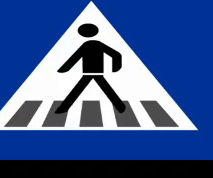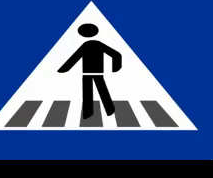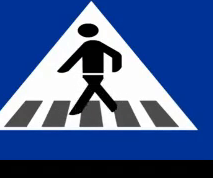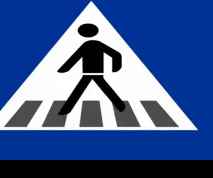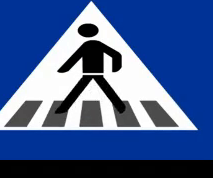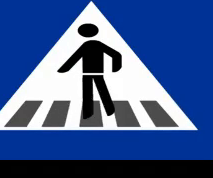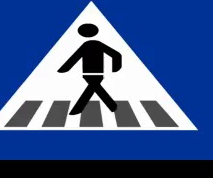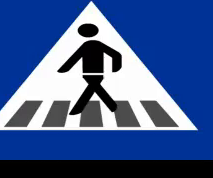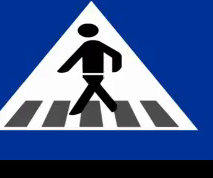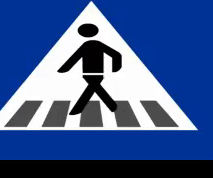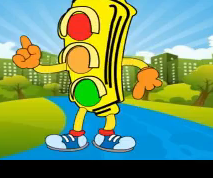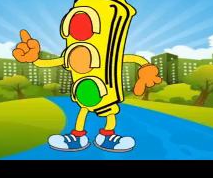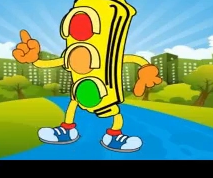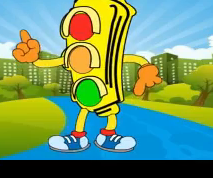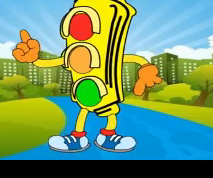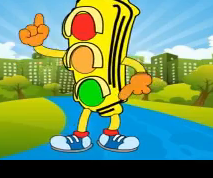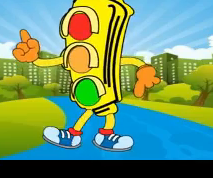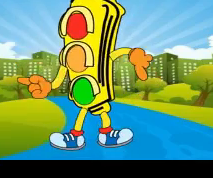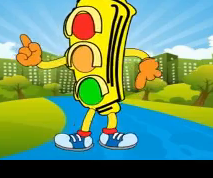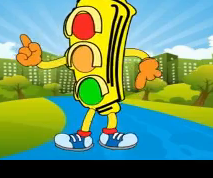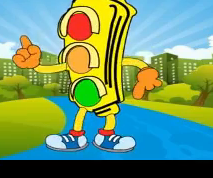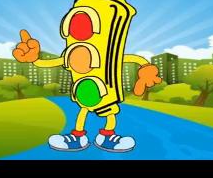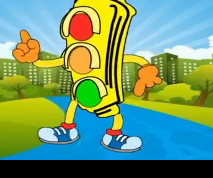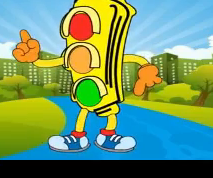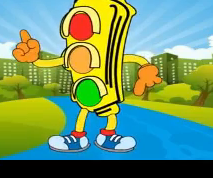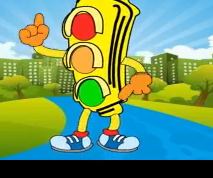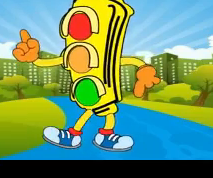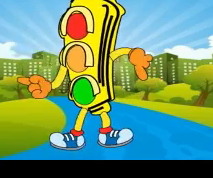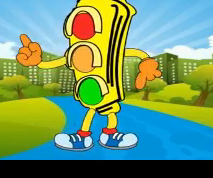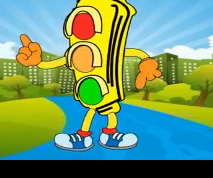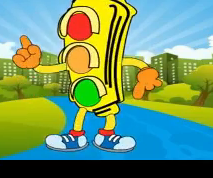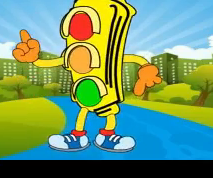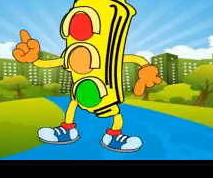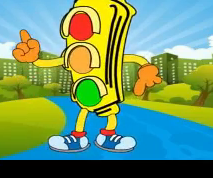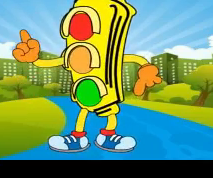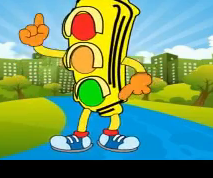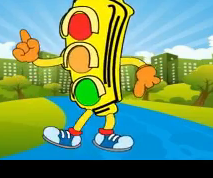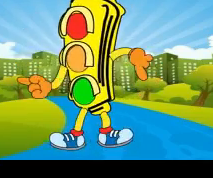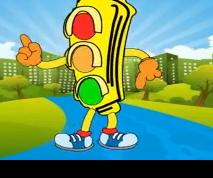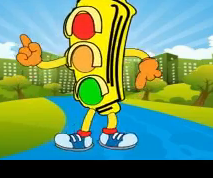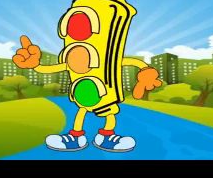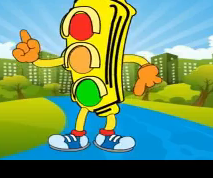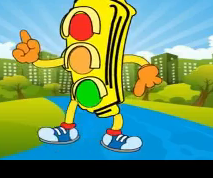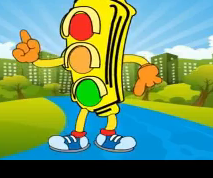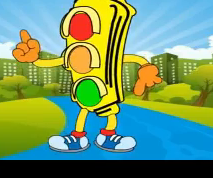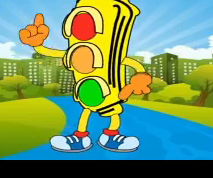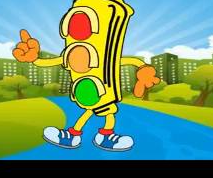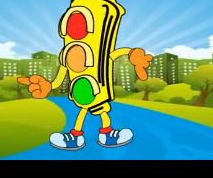da el lugar para cruzar. Soy un robot tricolor, me parezco al